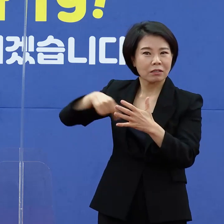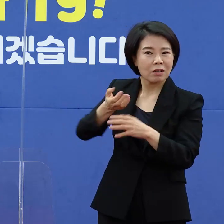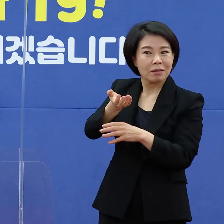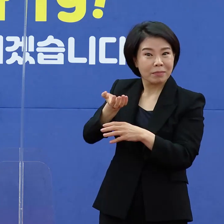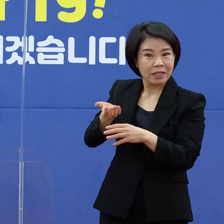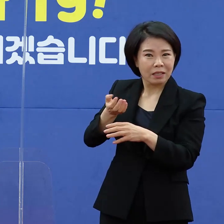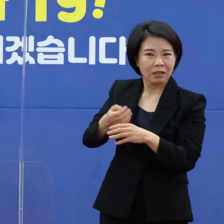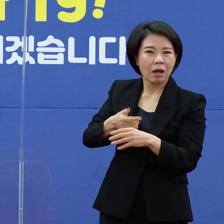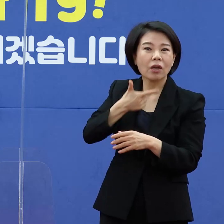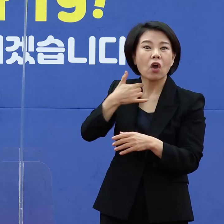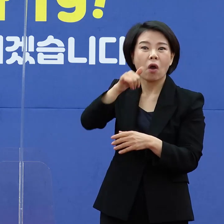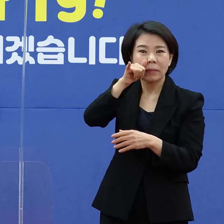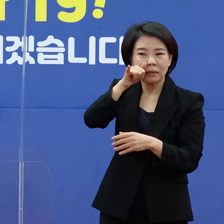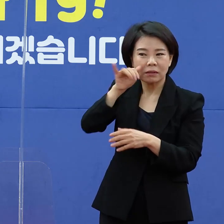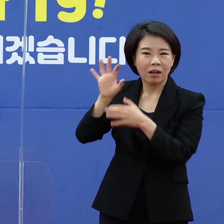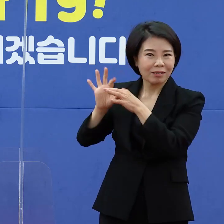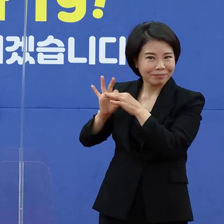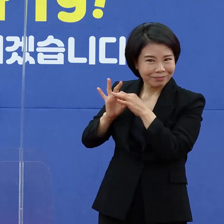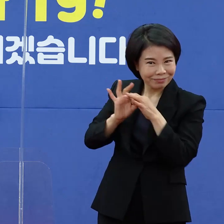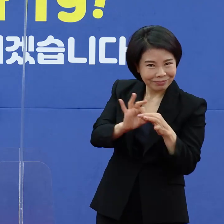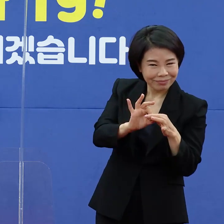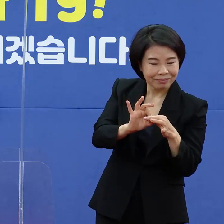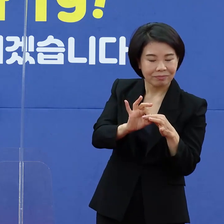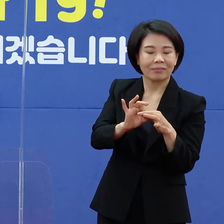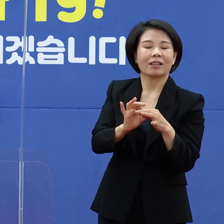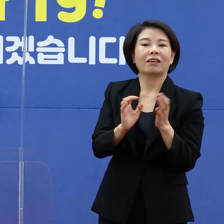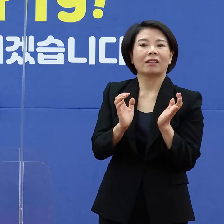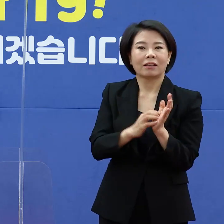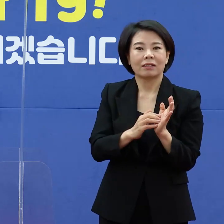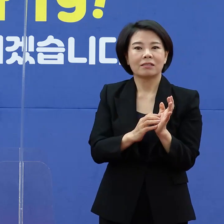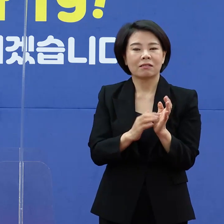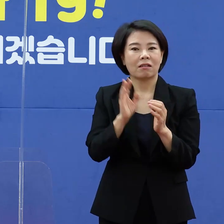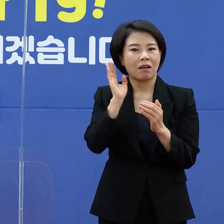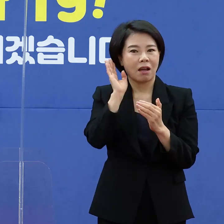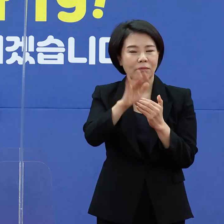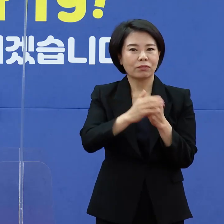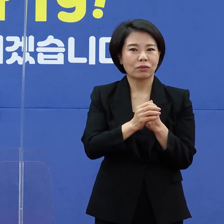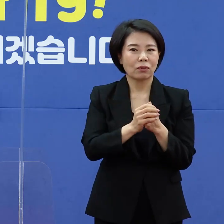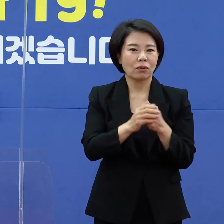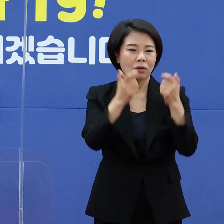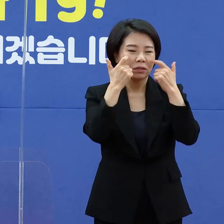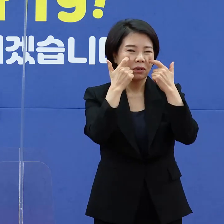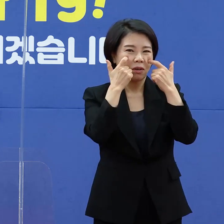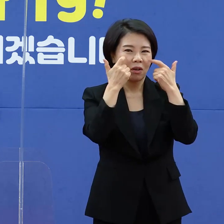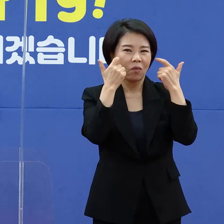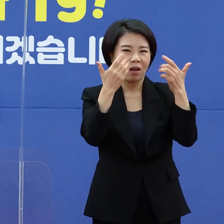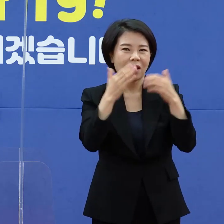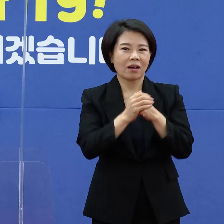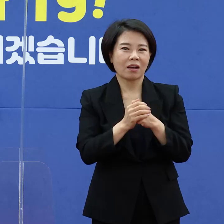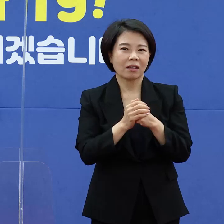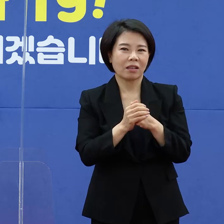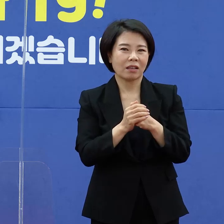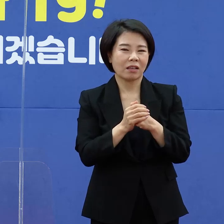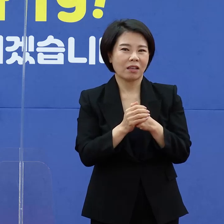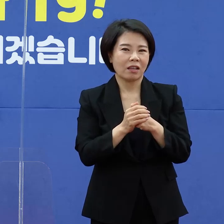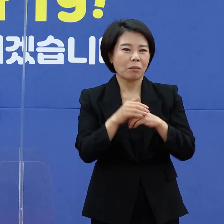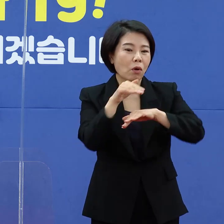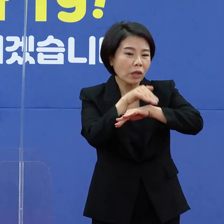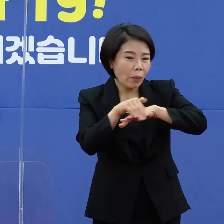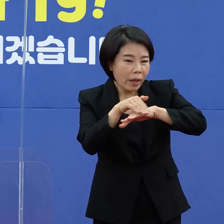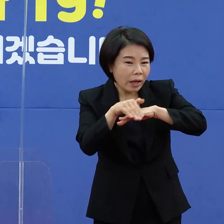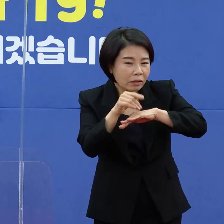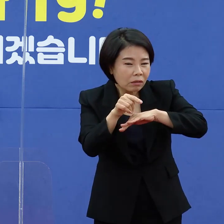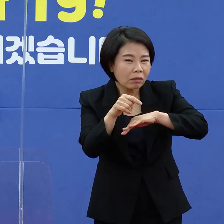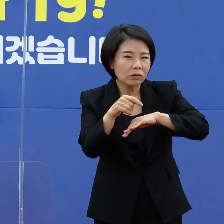이런 나라들을 통해서 우리가 정확하게 미래를 예측하는 건 쉽지는